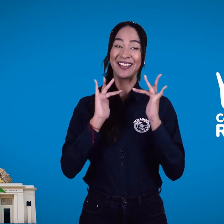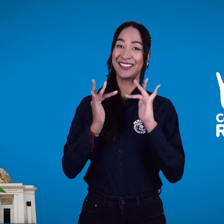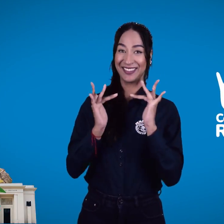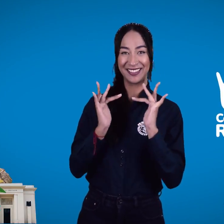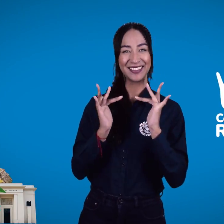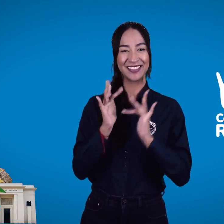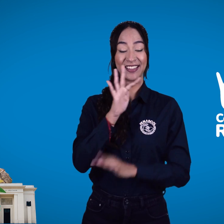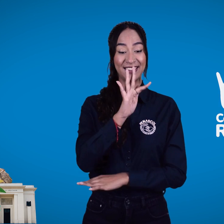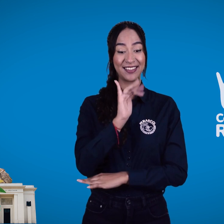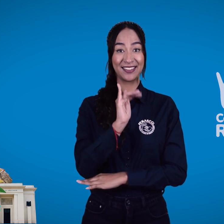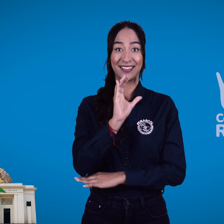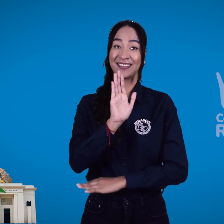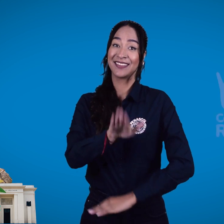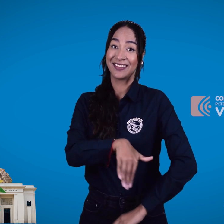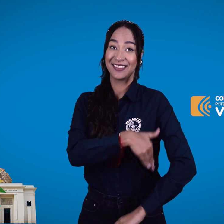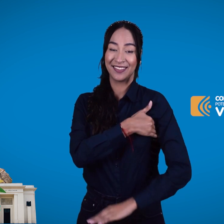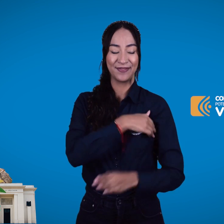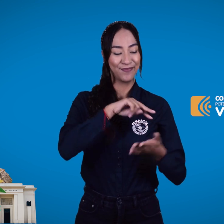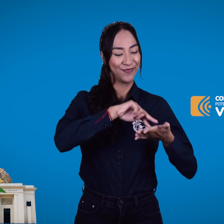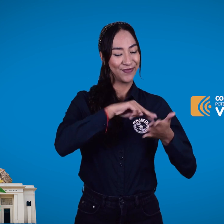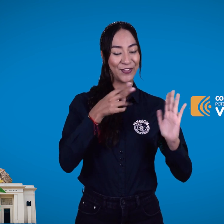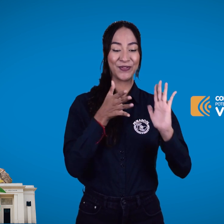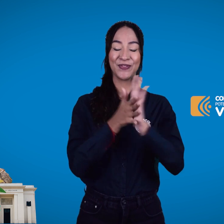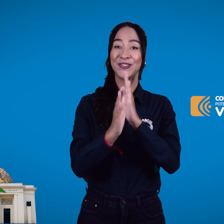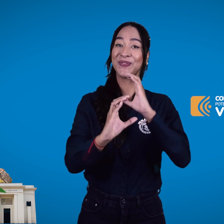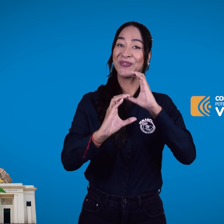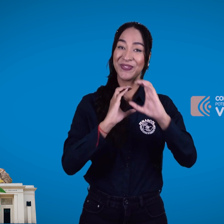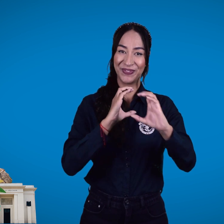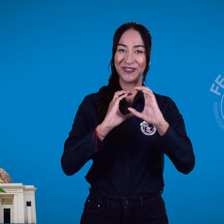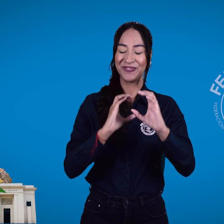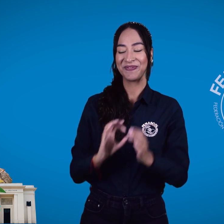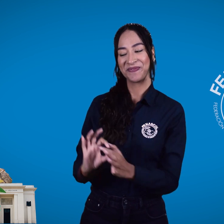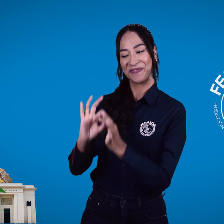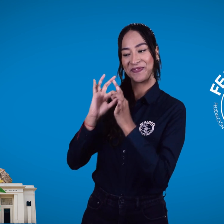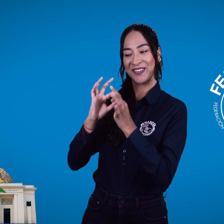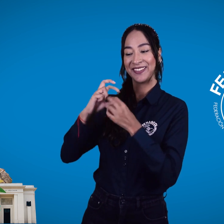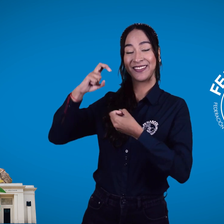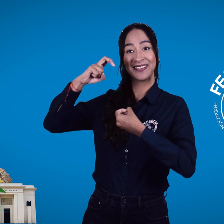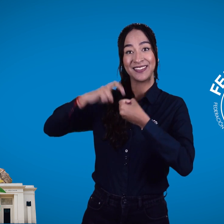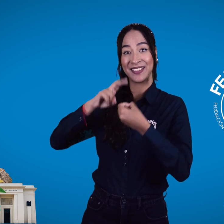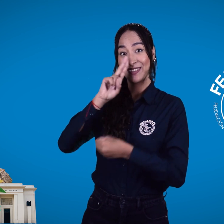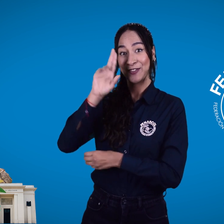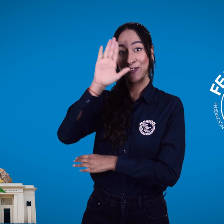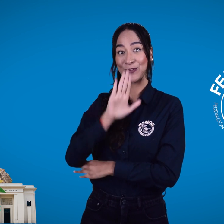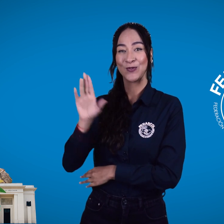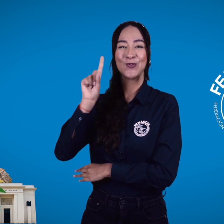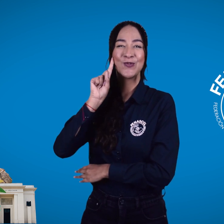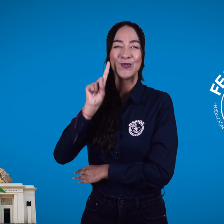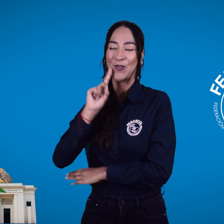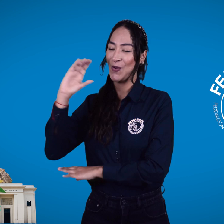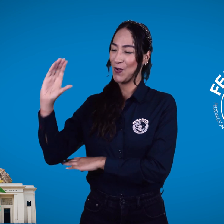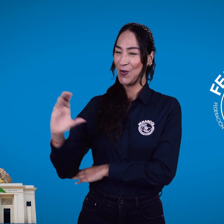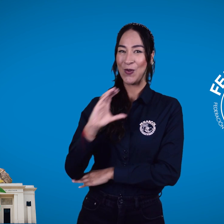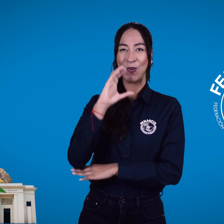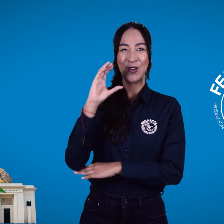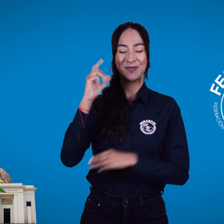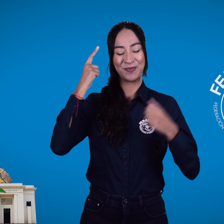Centro de relevo El Ministerio de las Tecnologías, la Información y las Comunicaciones, Mintic,